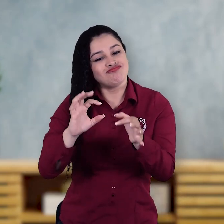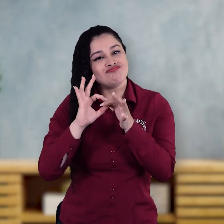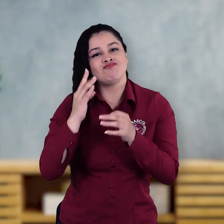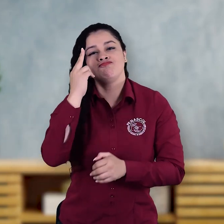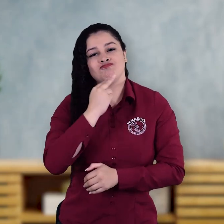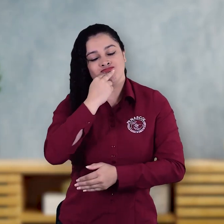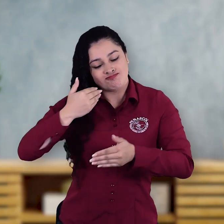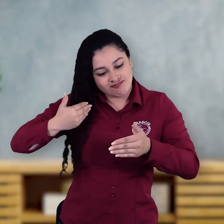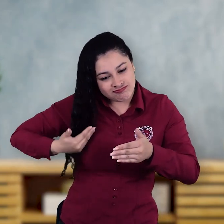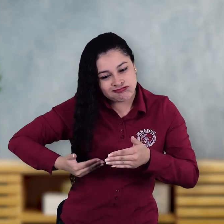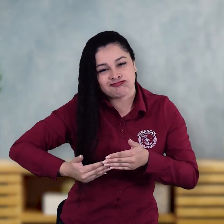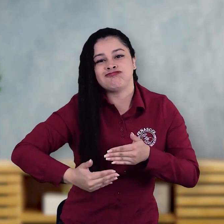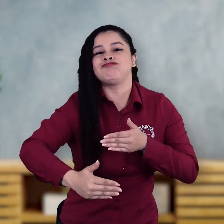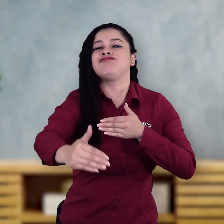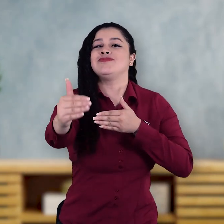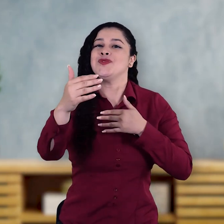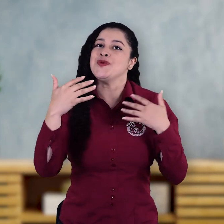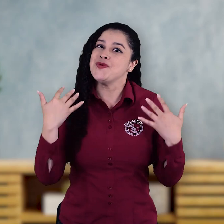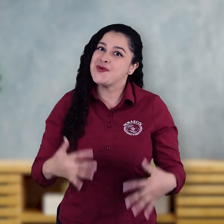comprometiéndose con sus acciones. ¡Wow!